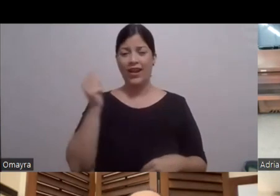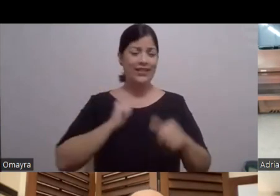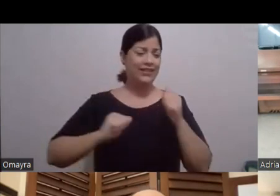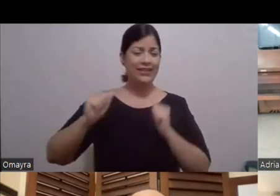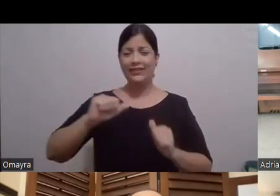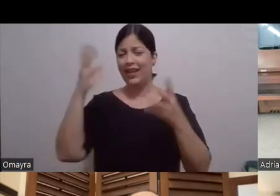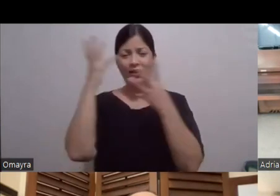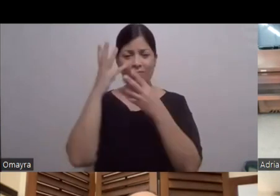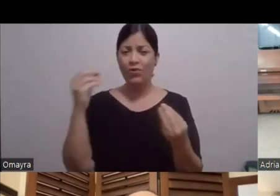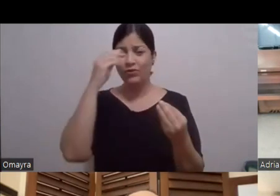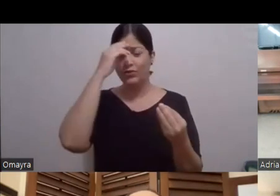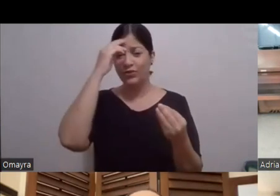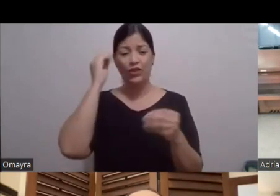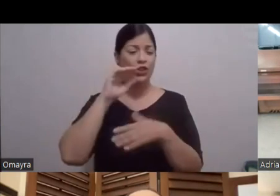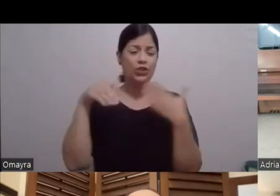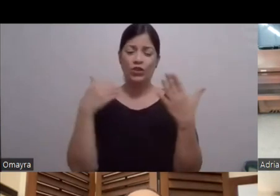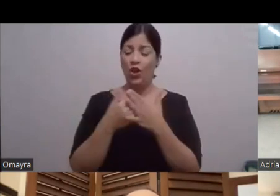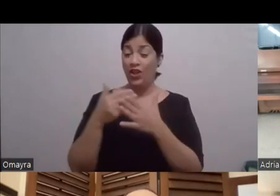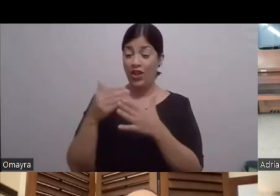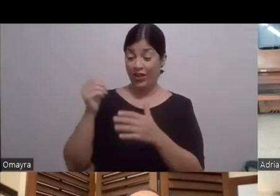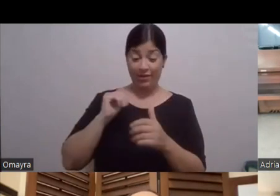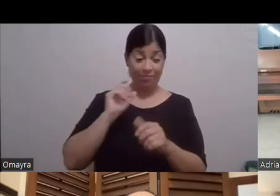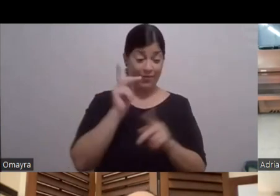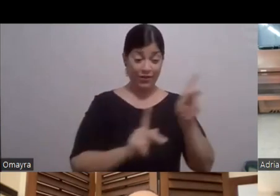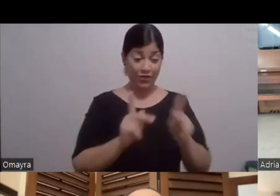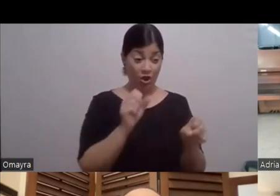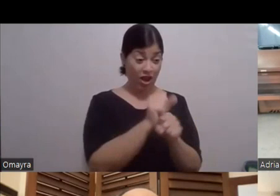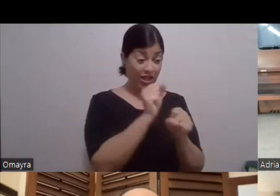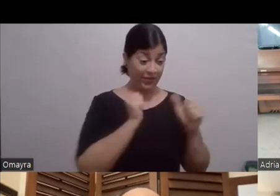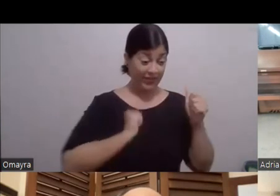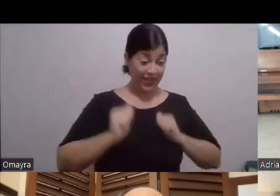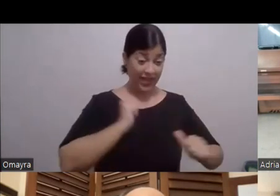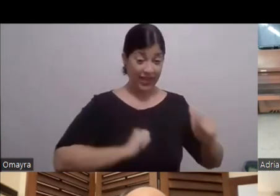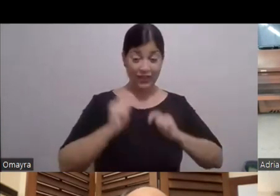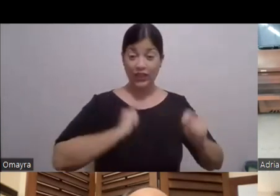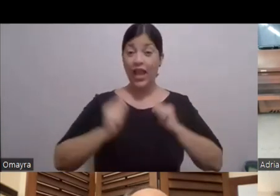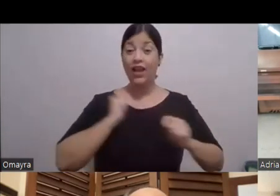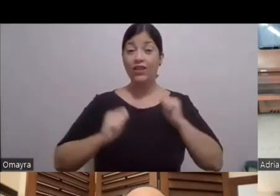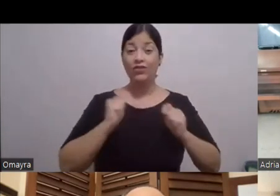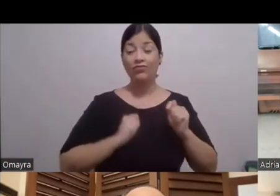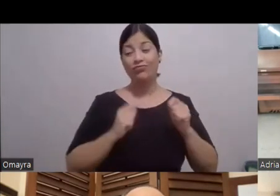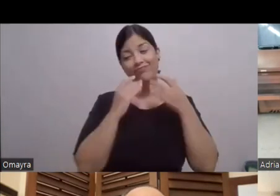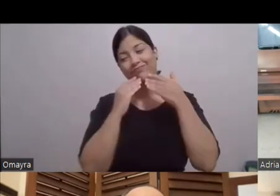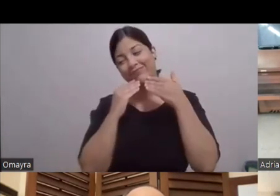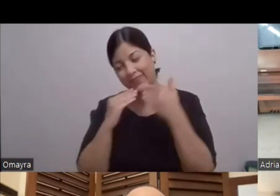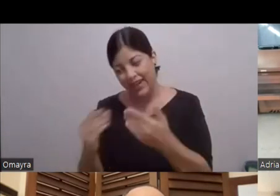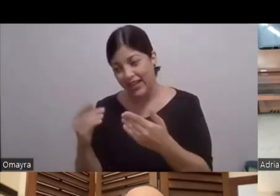la clase teatral Te agradece tu entrega Tu Ser una persona genuina